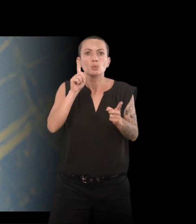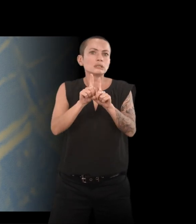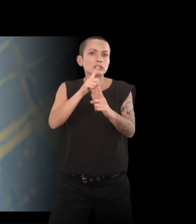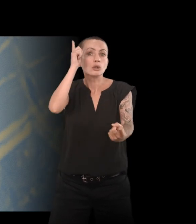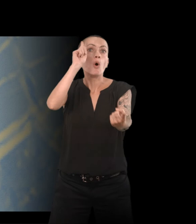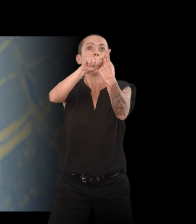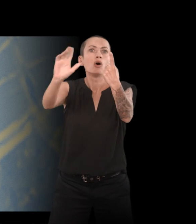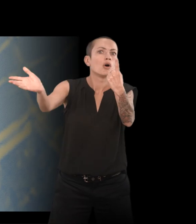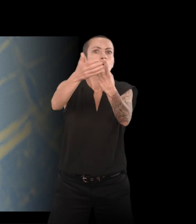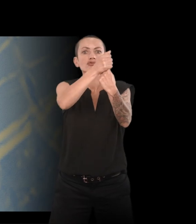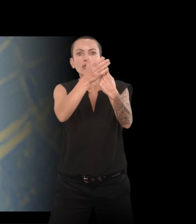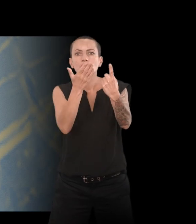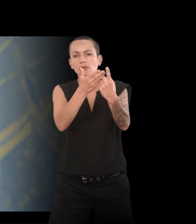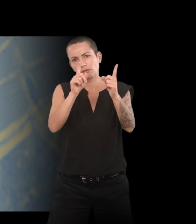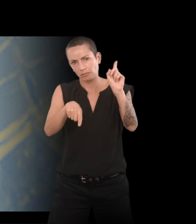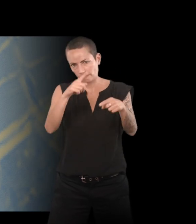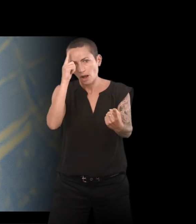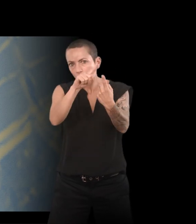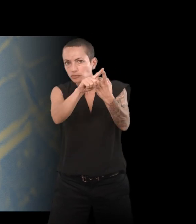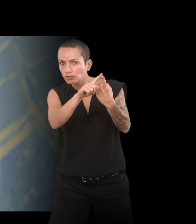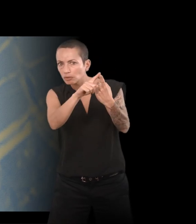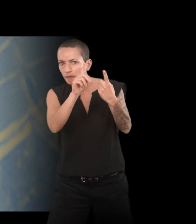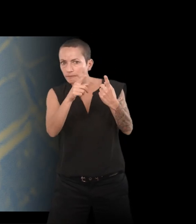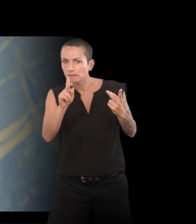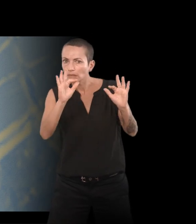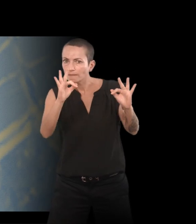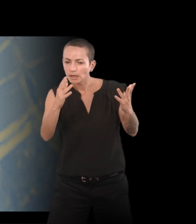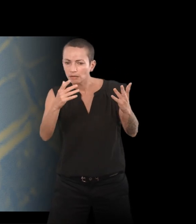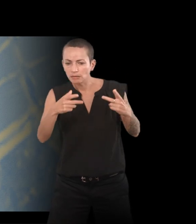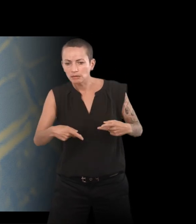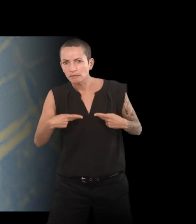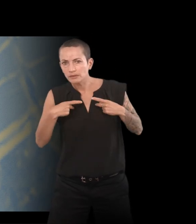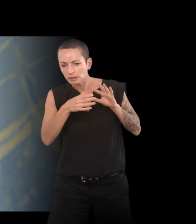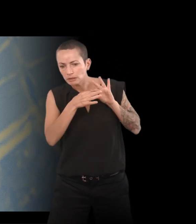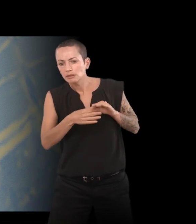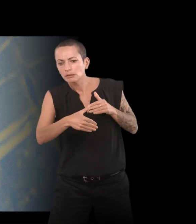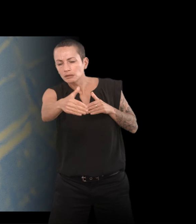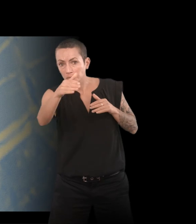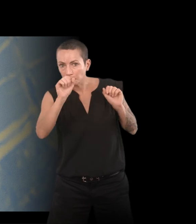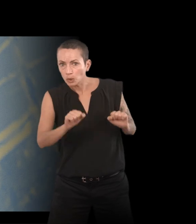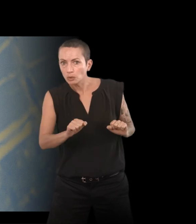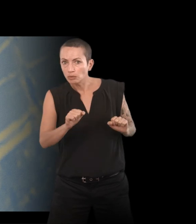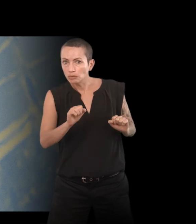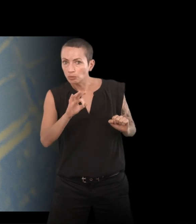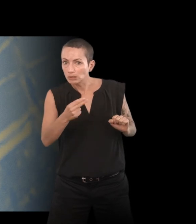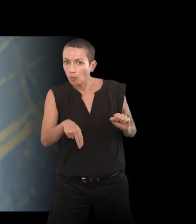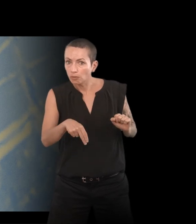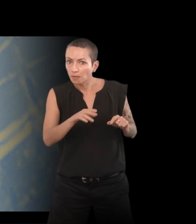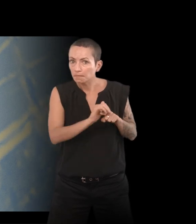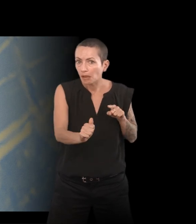Parce qu'il y a des enjeux sur la suite de la vie, ce qu'on sera capable de faire, ce qu'on pourra continuer nos études, avoir un métier,